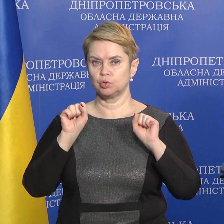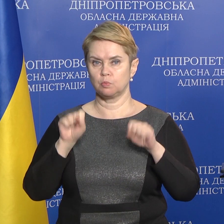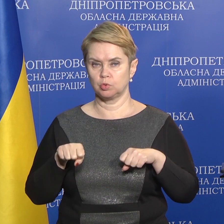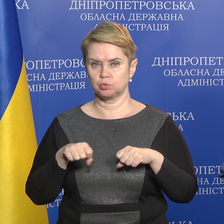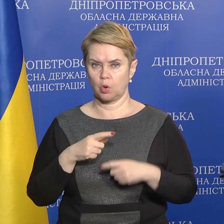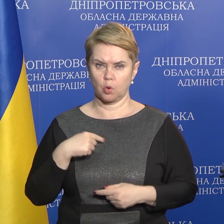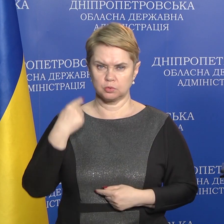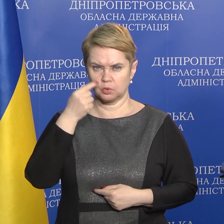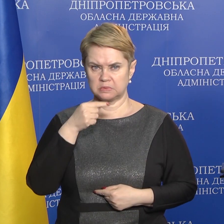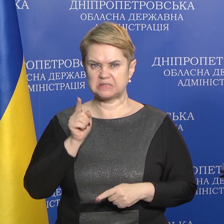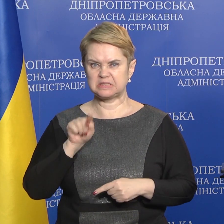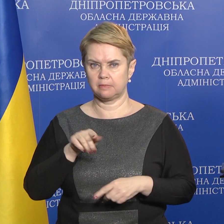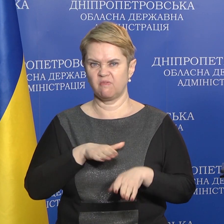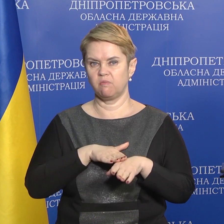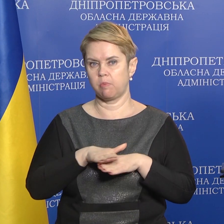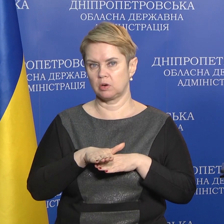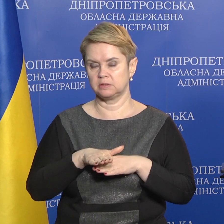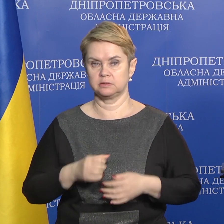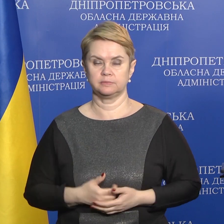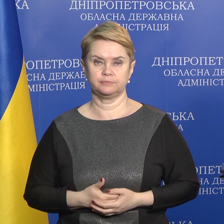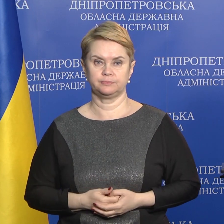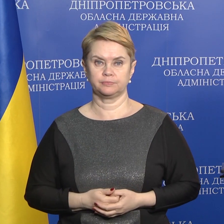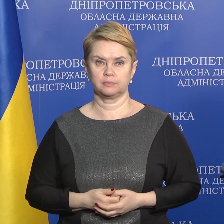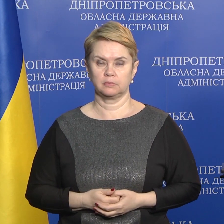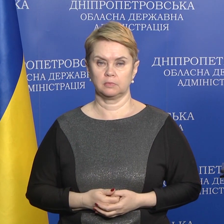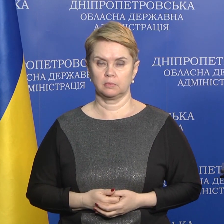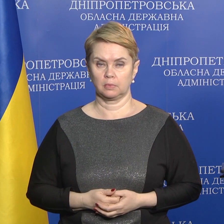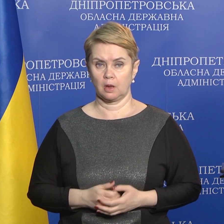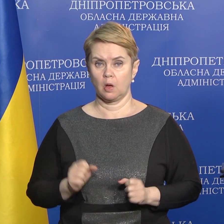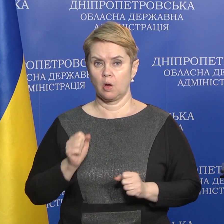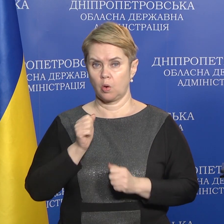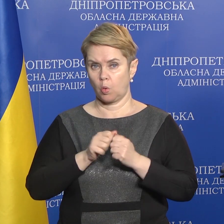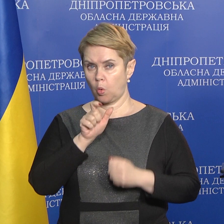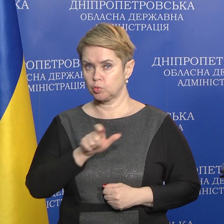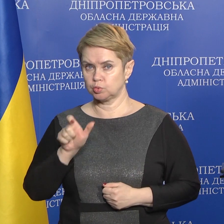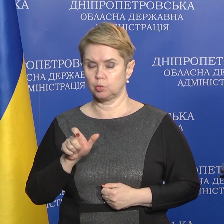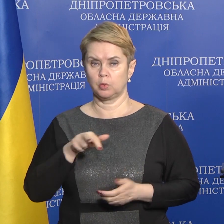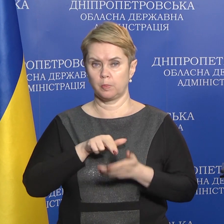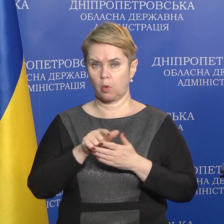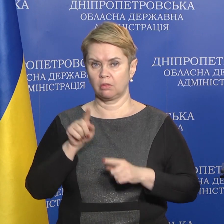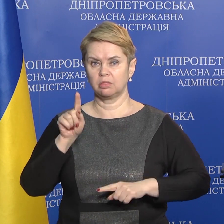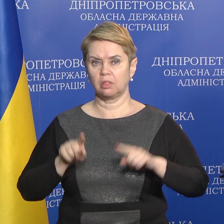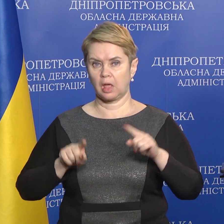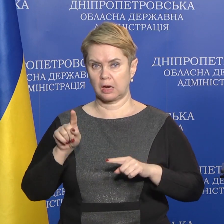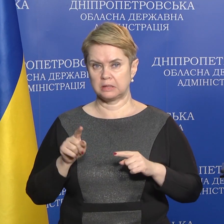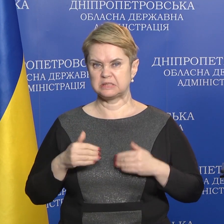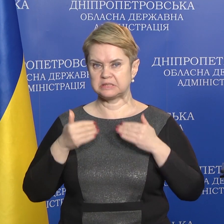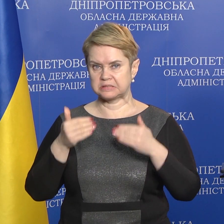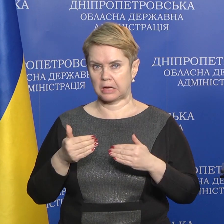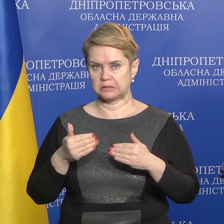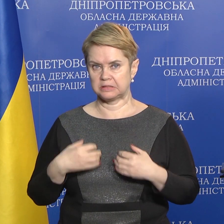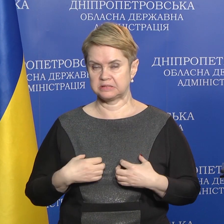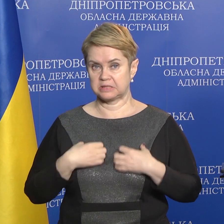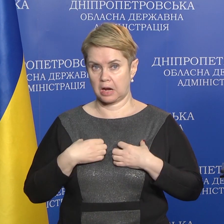особисто з цим впоратись. Кожна людина проходить декілька стадій